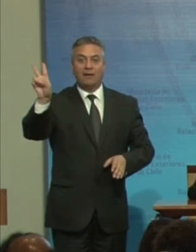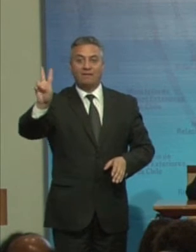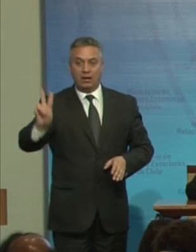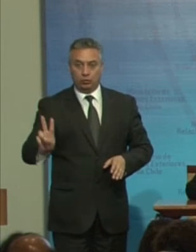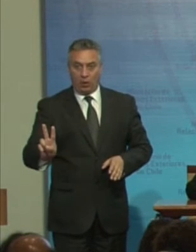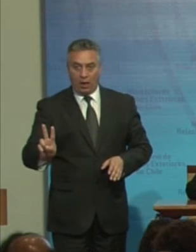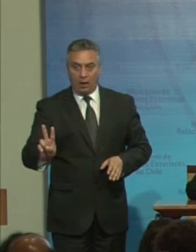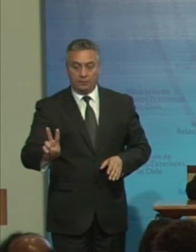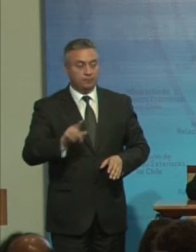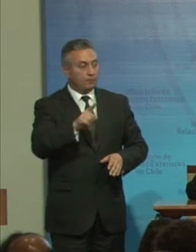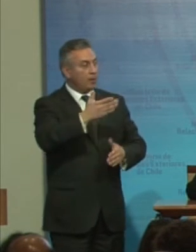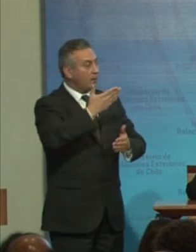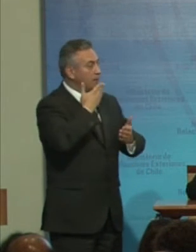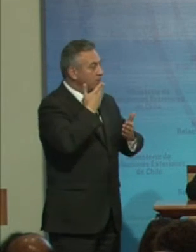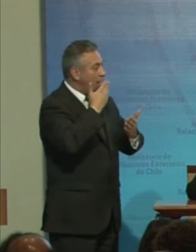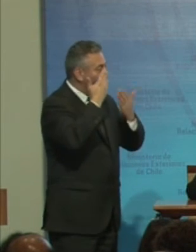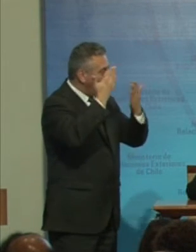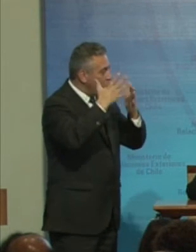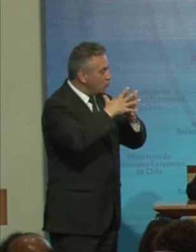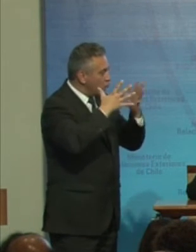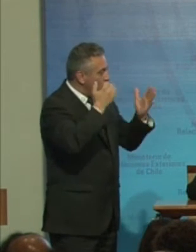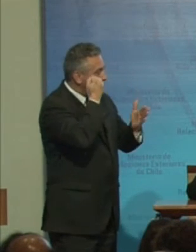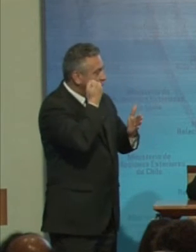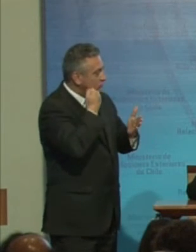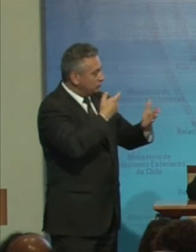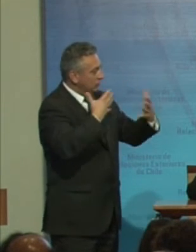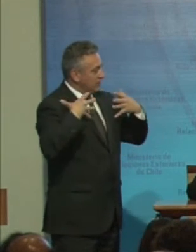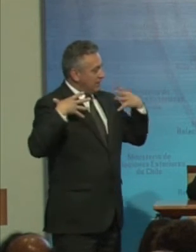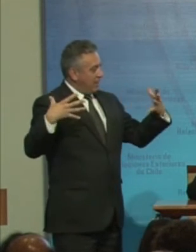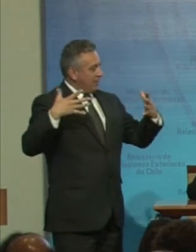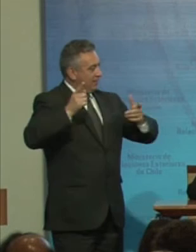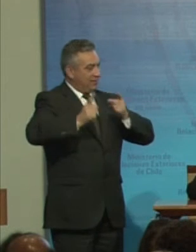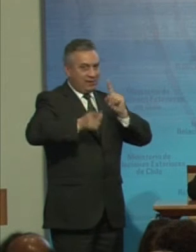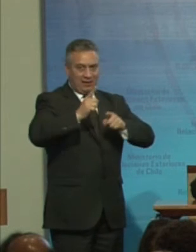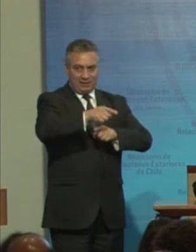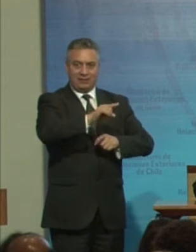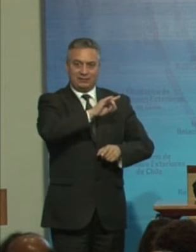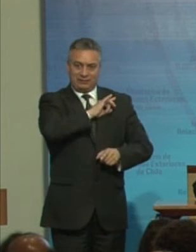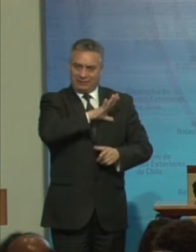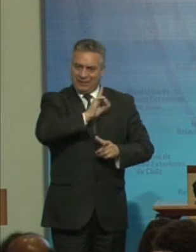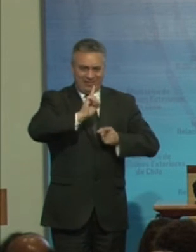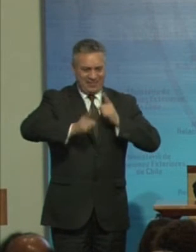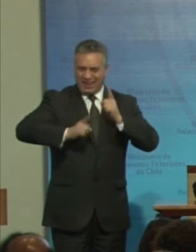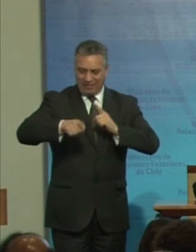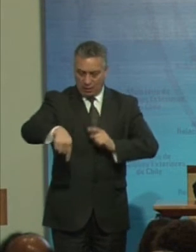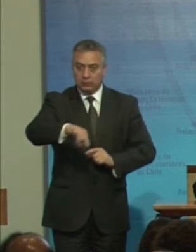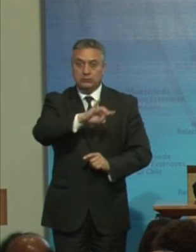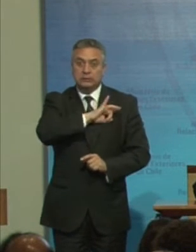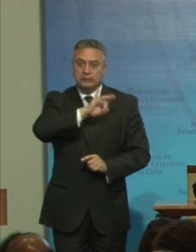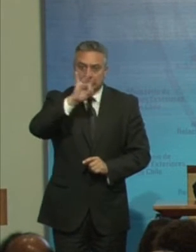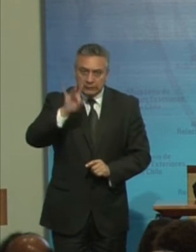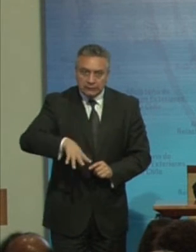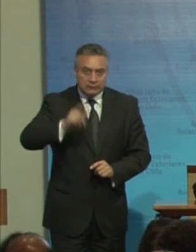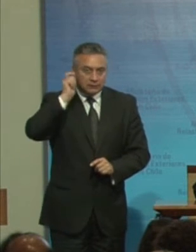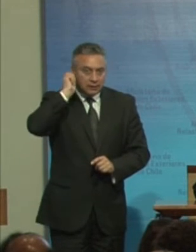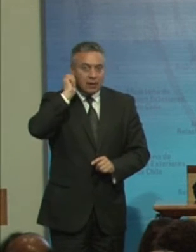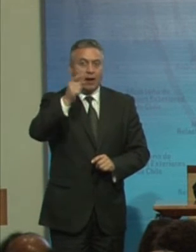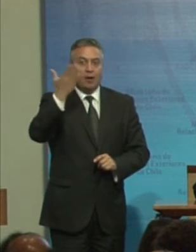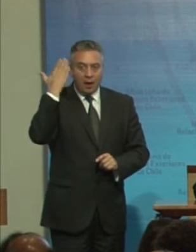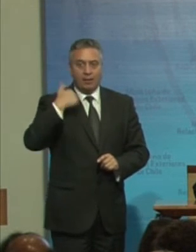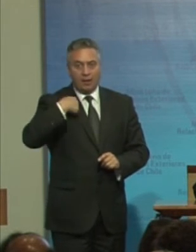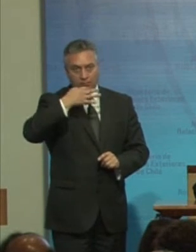Saludo también Con mucho afecto Y cariño A grandes dirigentes A una gran dirigente Chilena Como a los que han participado